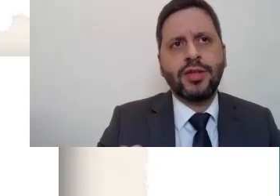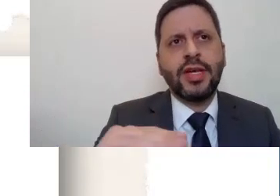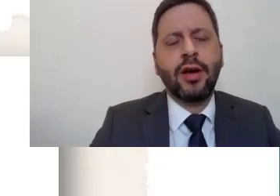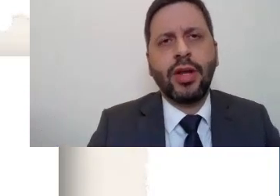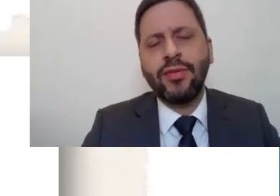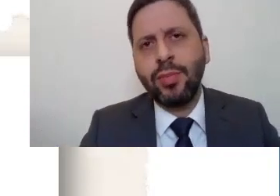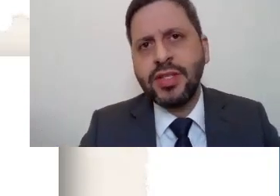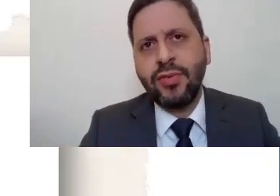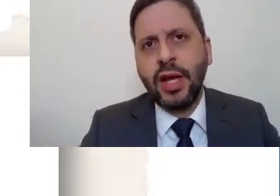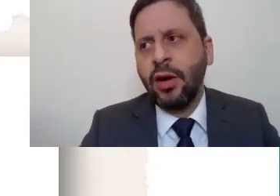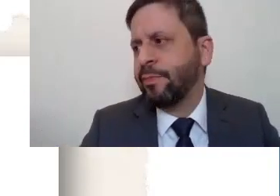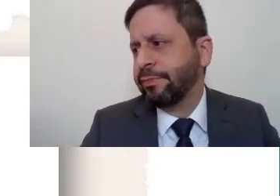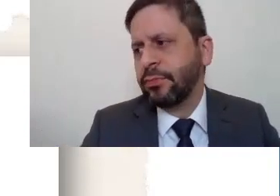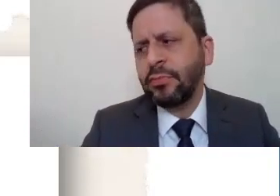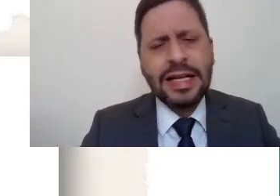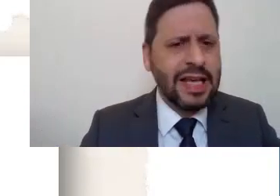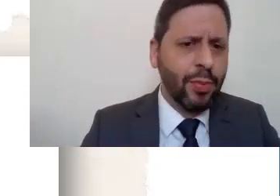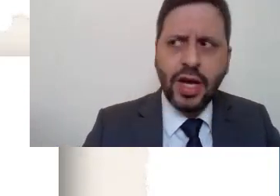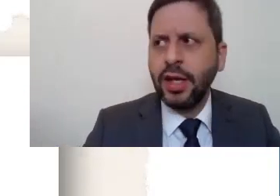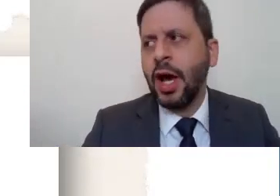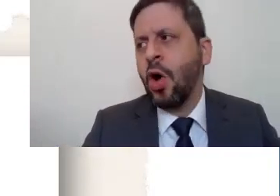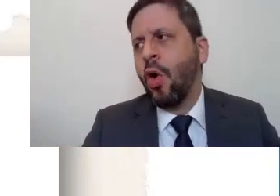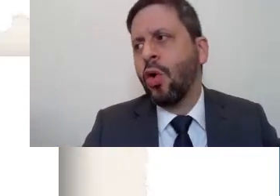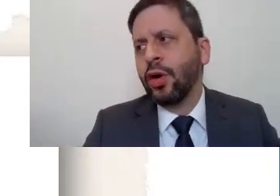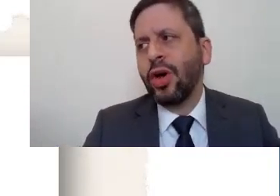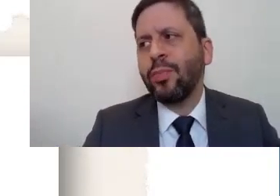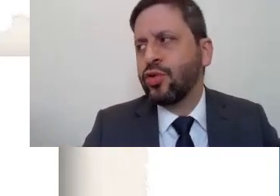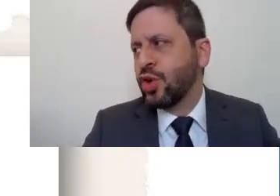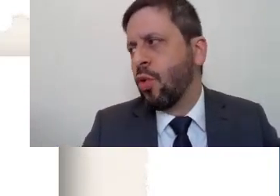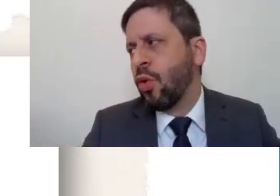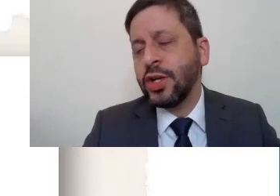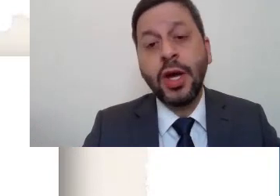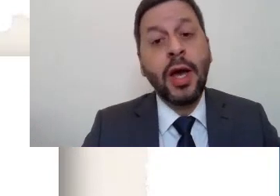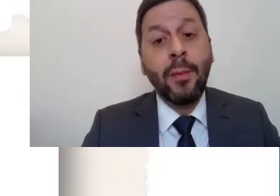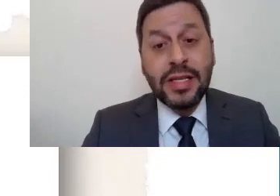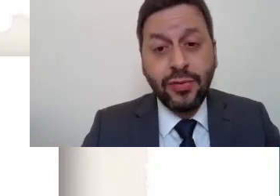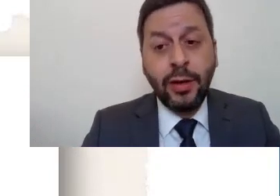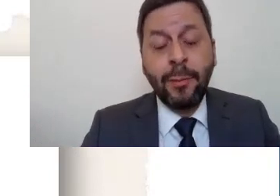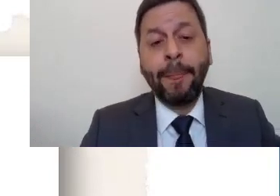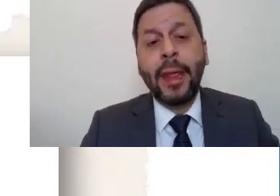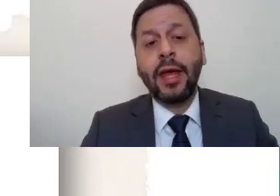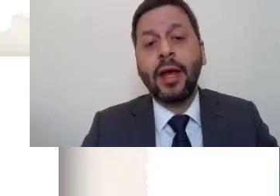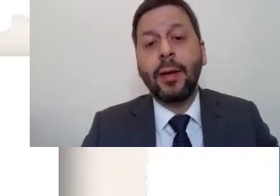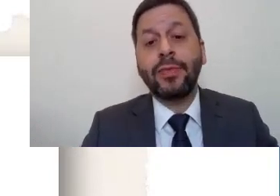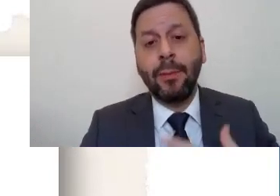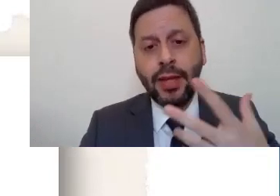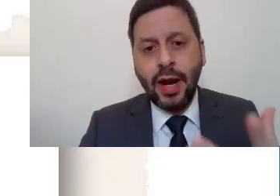se a aeronave da Polícia Federal, se ela pousaria ou não no aeroporto de Congonhas, mas enfim,